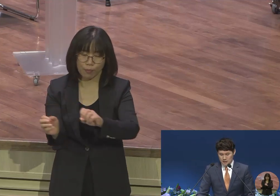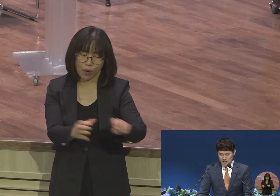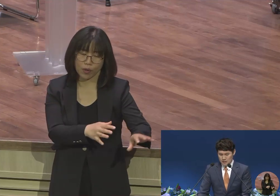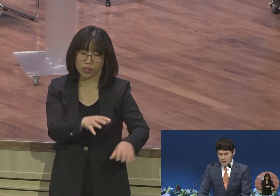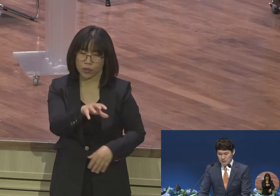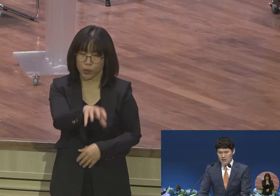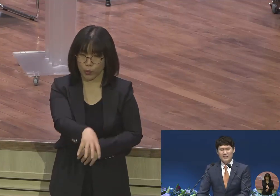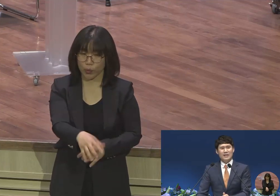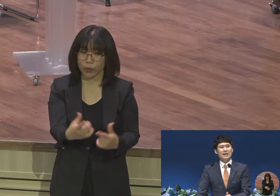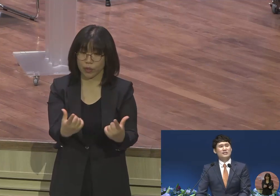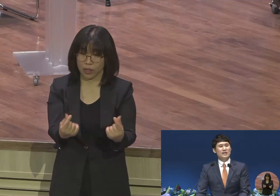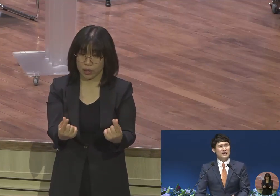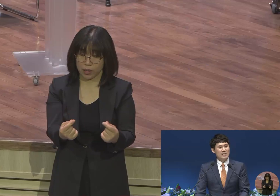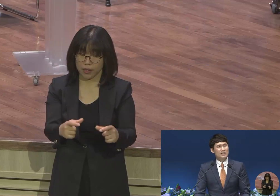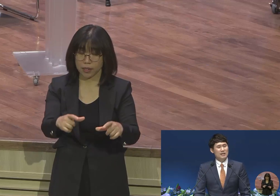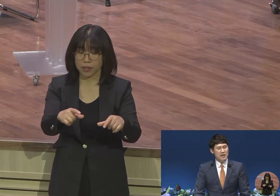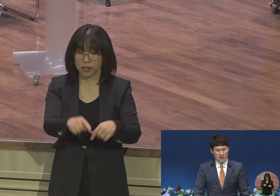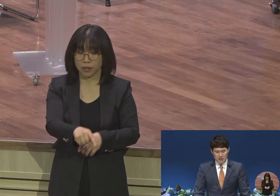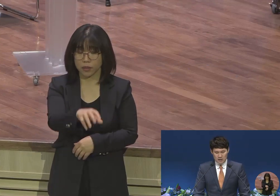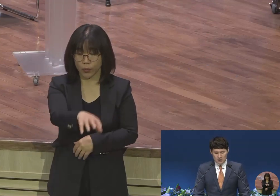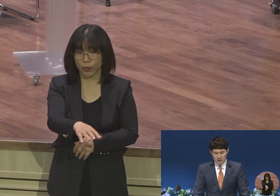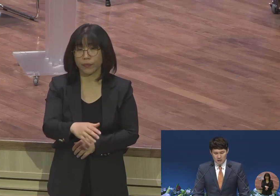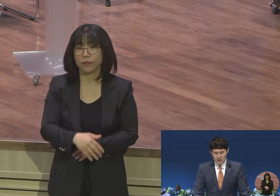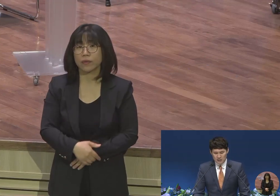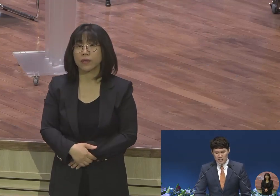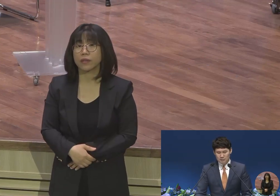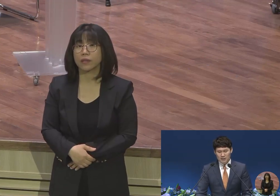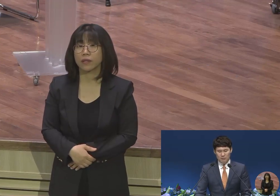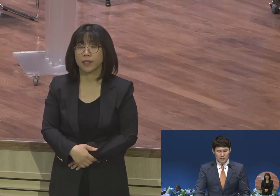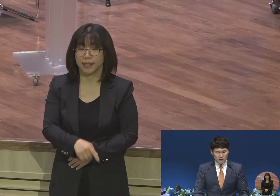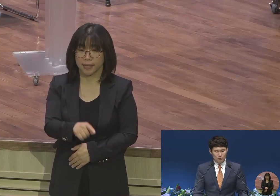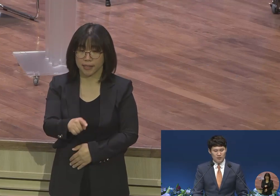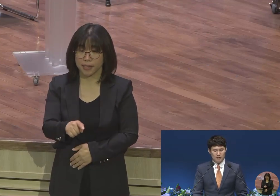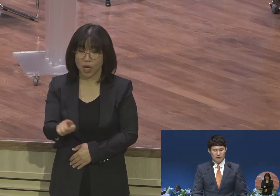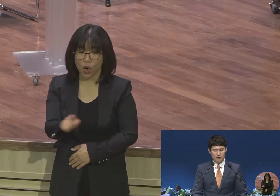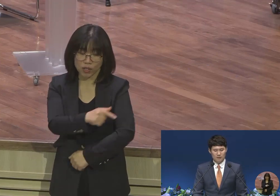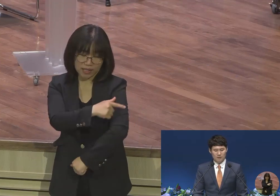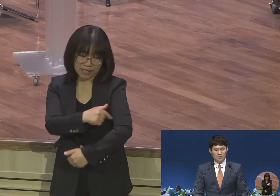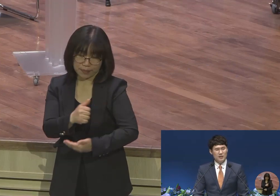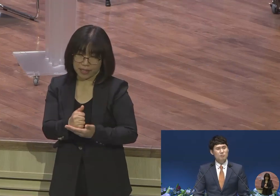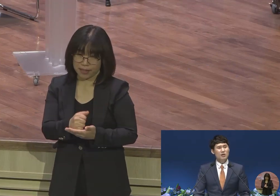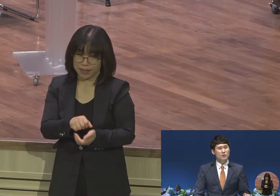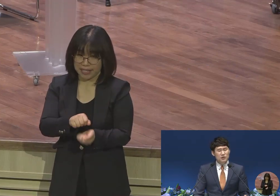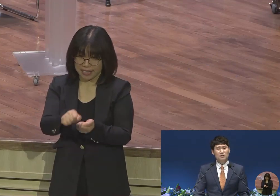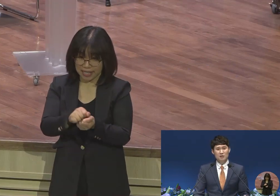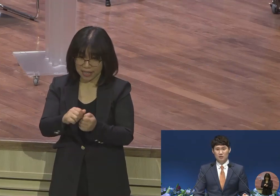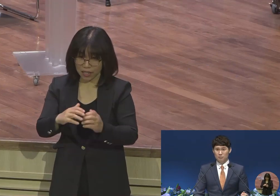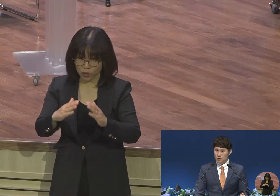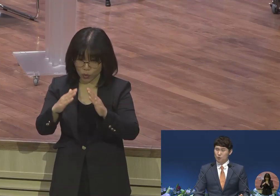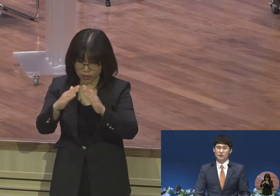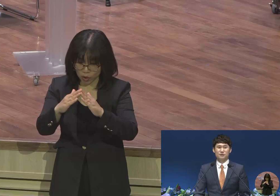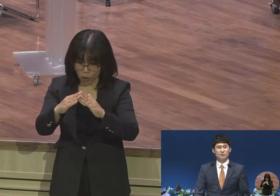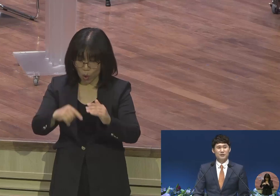그러한 사각지대 재앙지대에 그 집사님이 세탁소에서 생명의 빛을 비추고 있었습니다